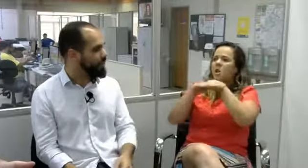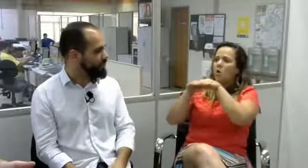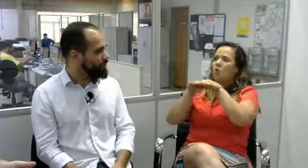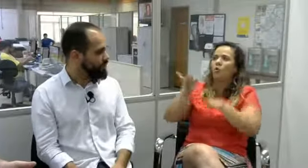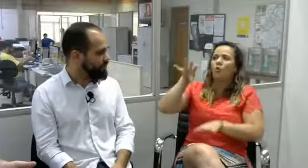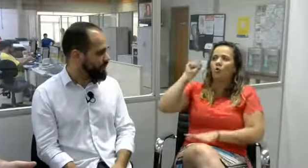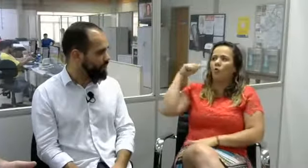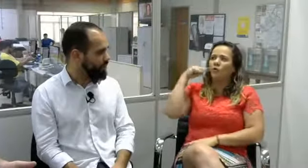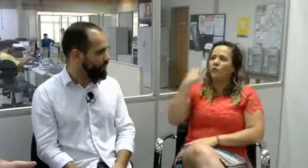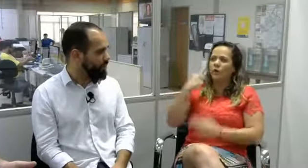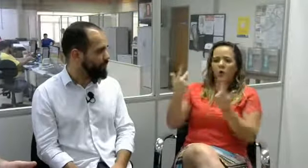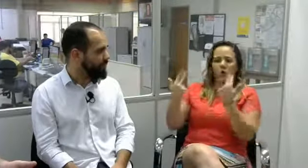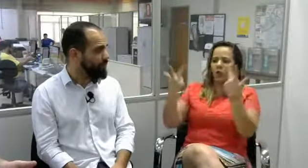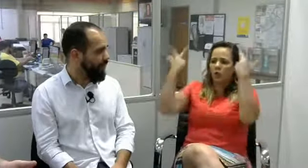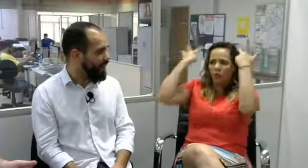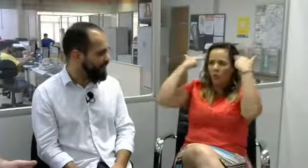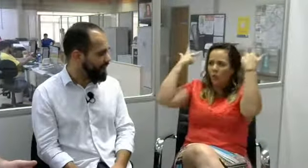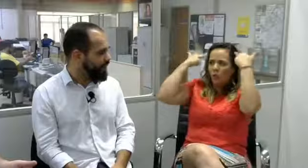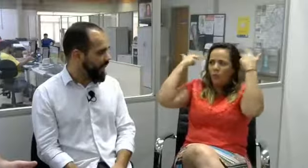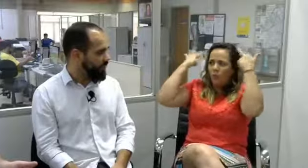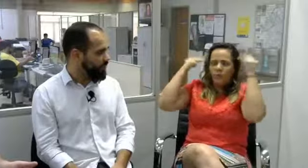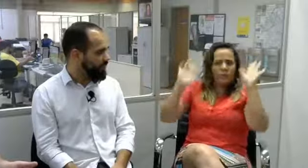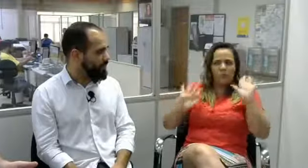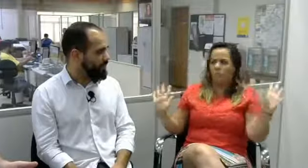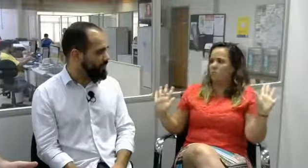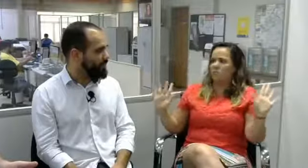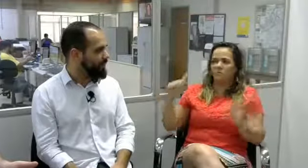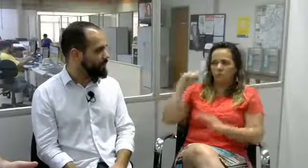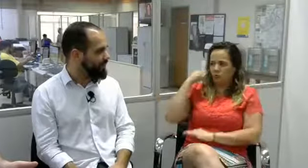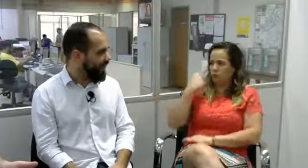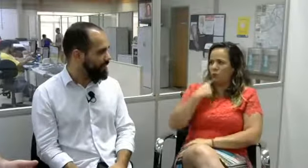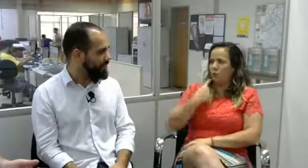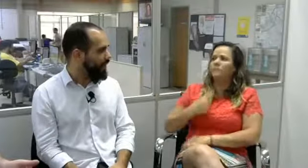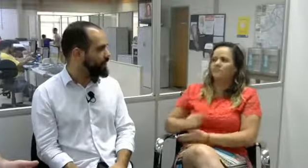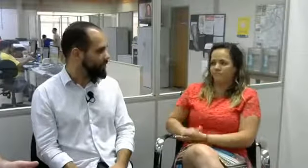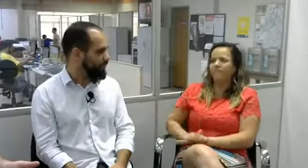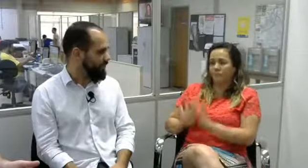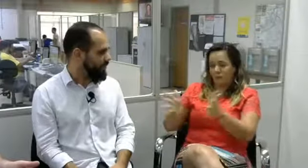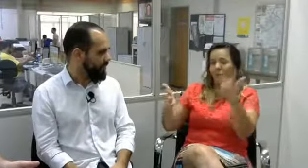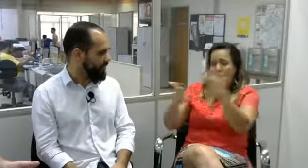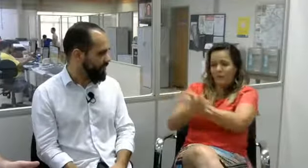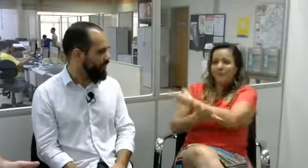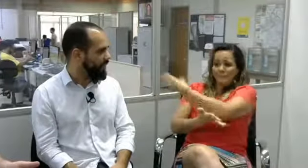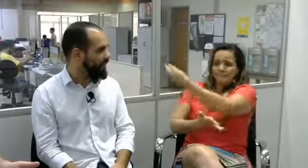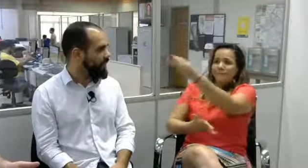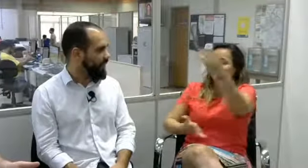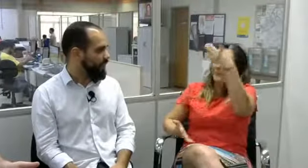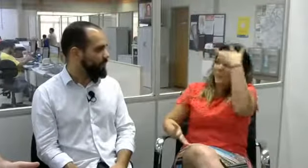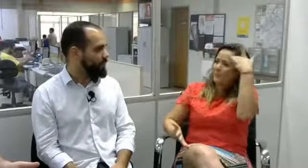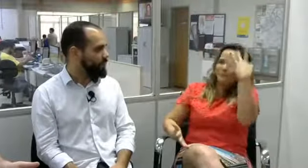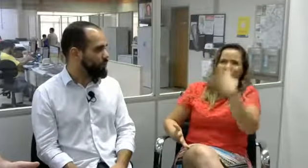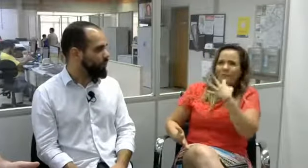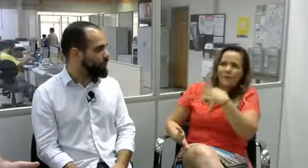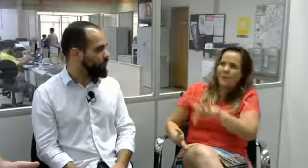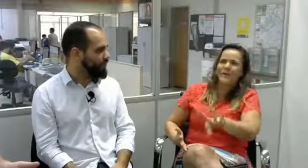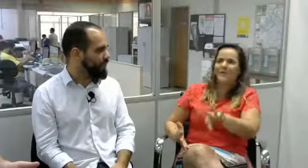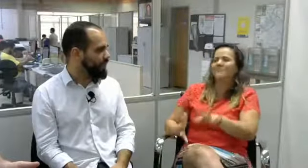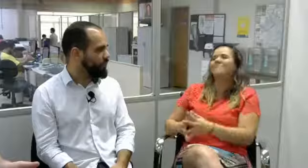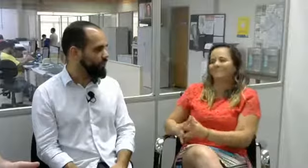sentimos isso. Nós somos iguais aos ouvintes, nós temos habilidades iguais aos ouvintes, né? E algumas pessoas confundem isso, não